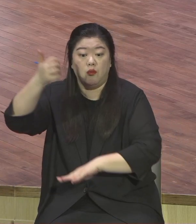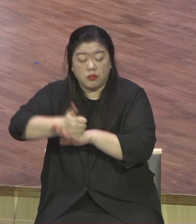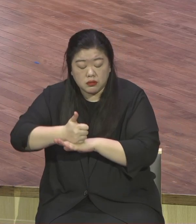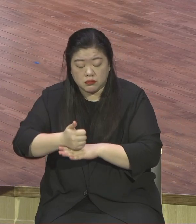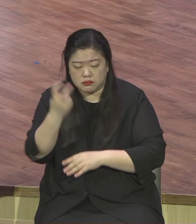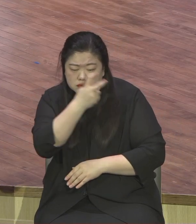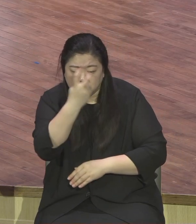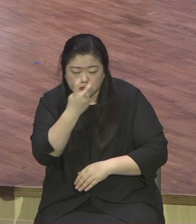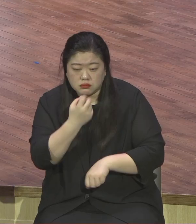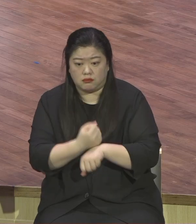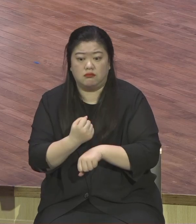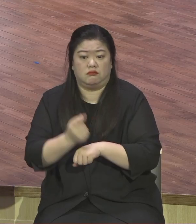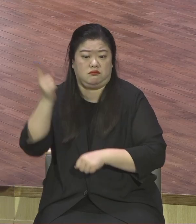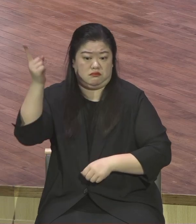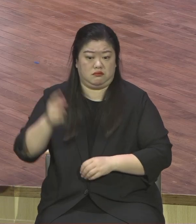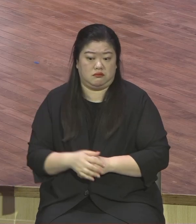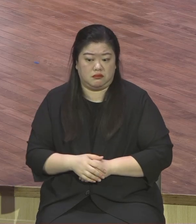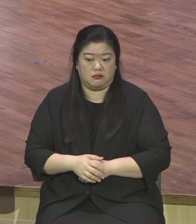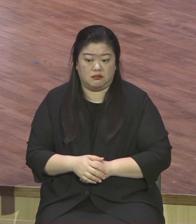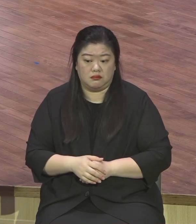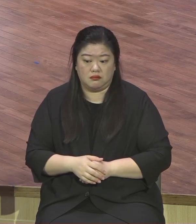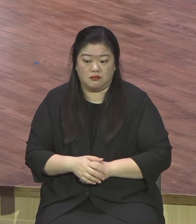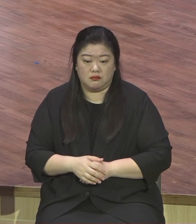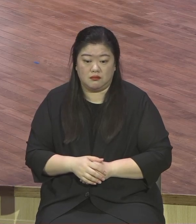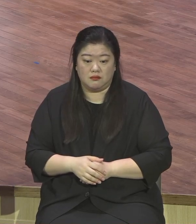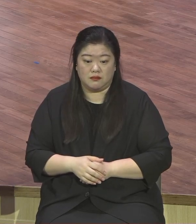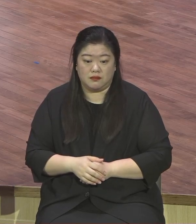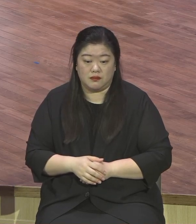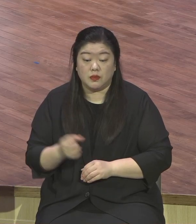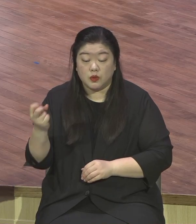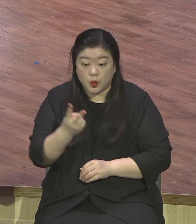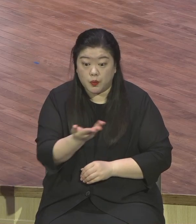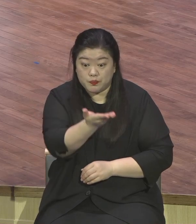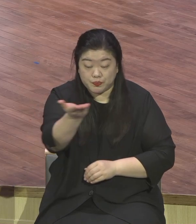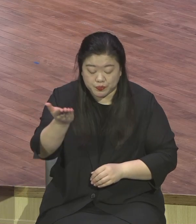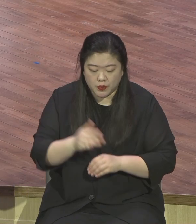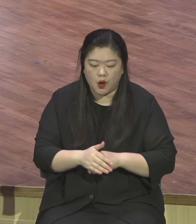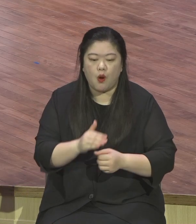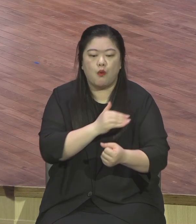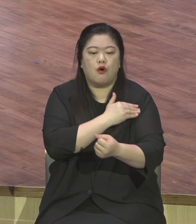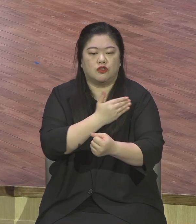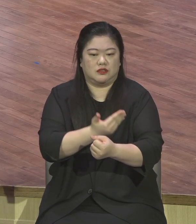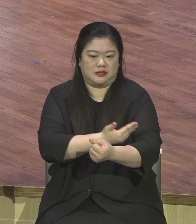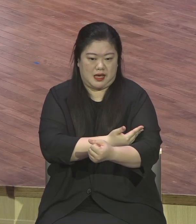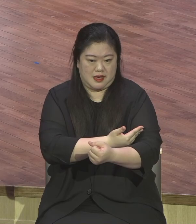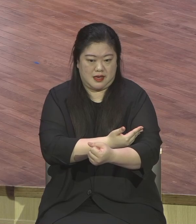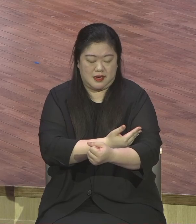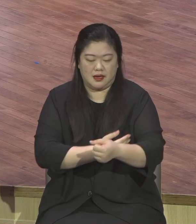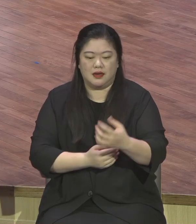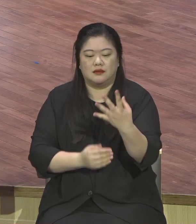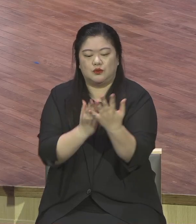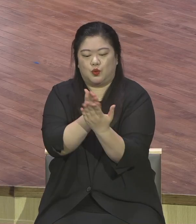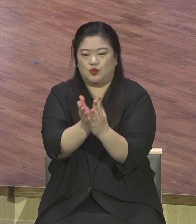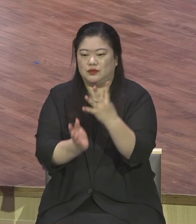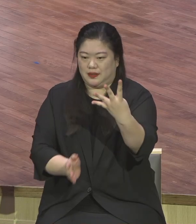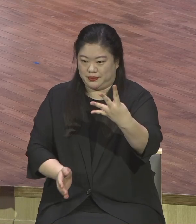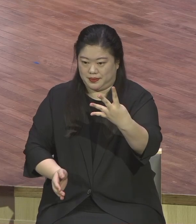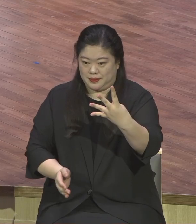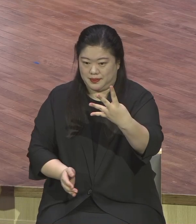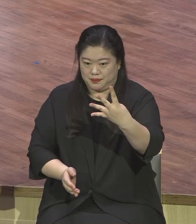또 하나님 자녀된 여러분에게는 네 가지 권세가 주어졌습니다 여러분이 예수 그리스도 이름으로 기도하면